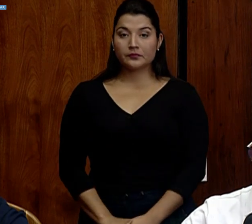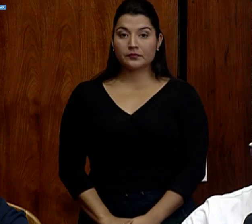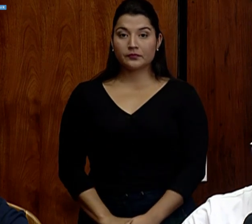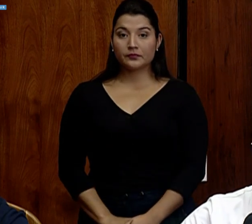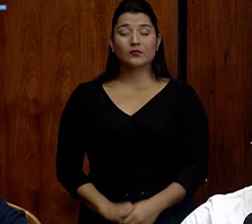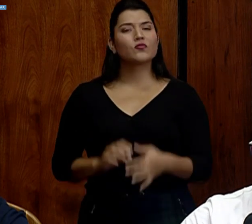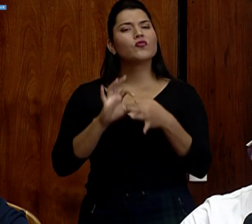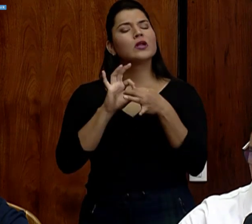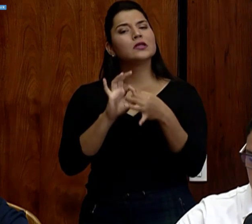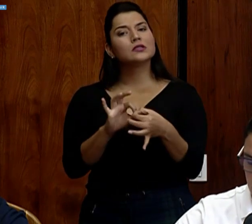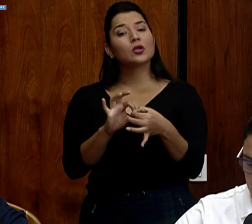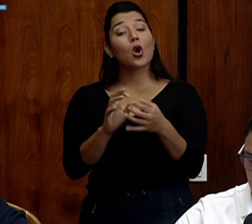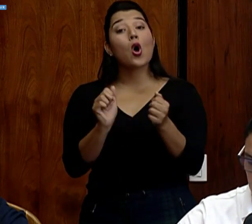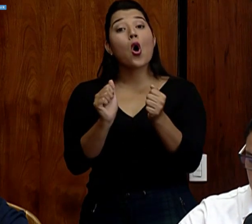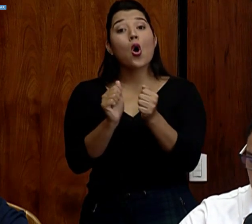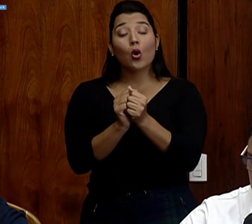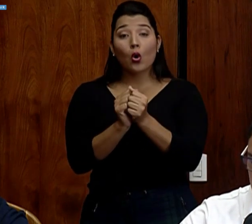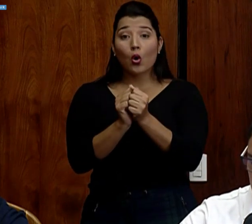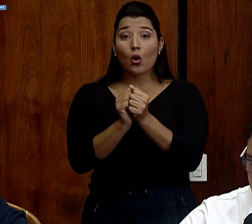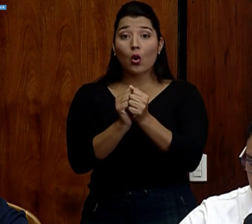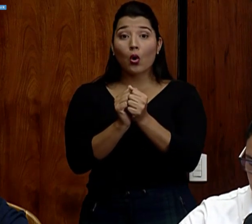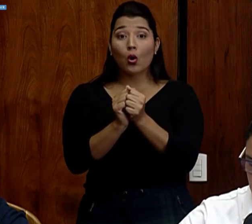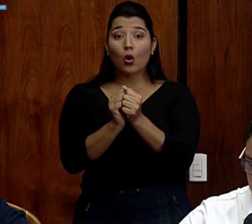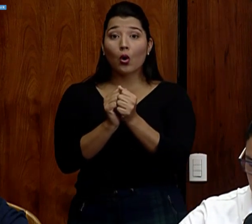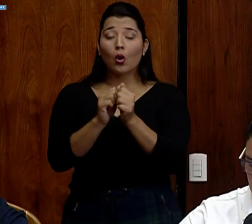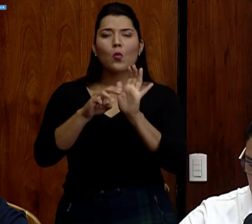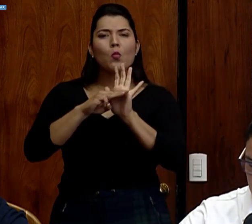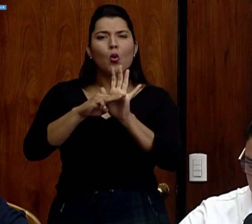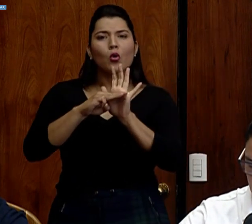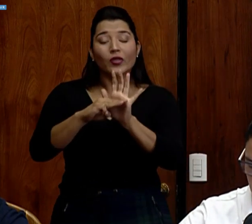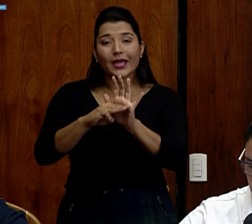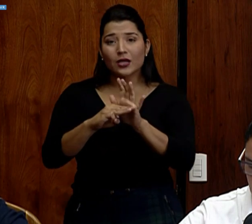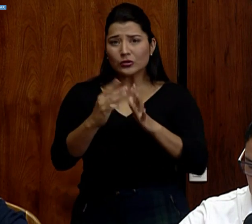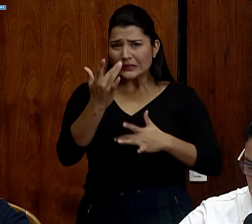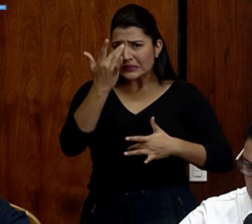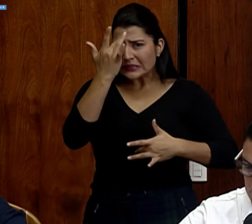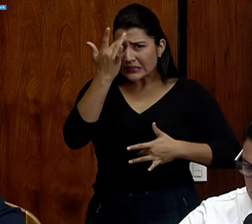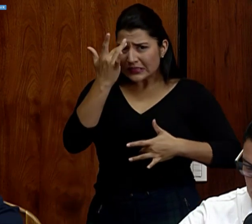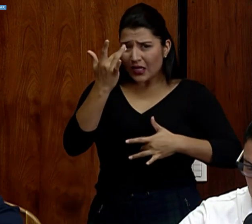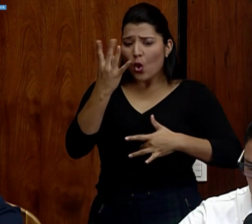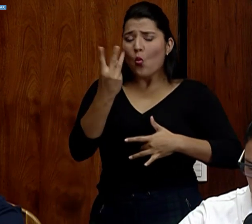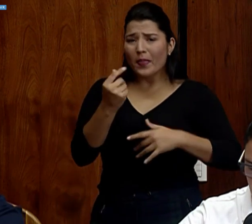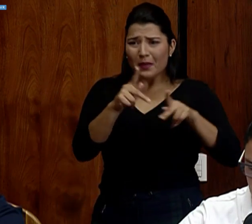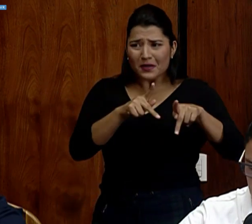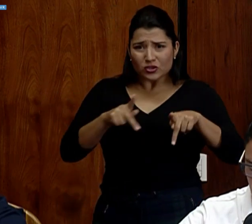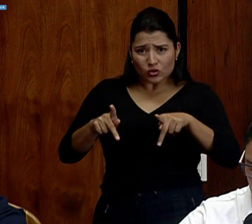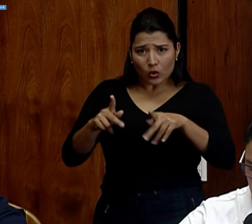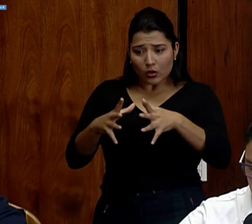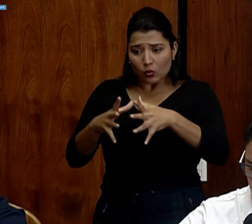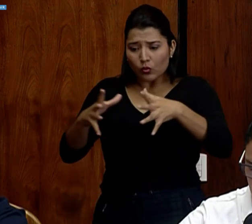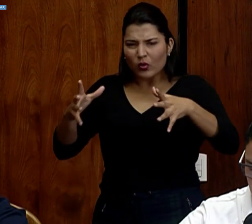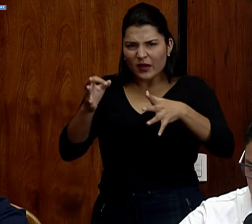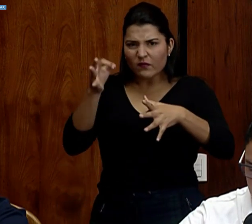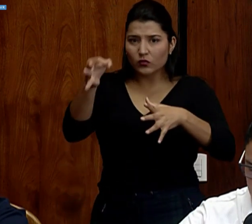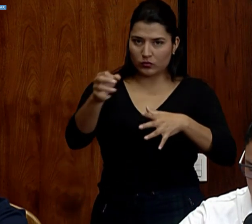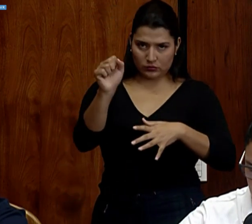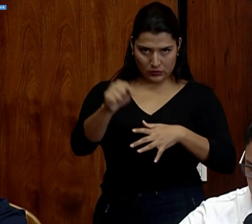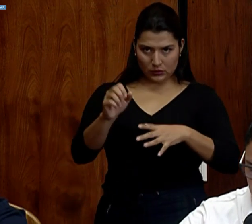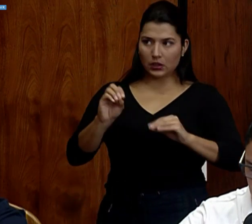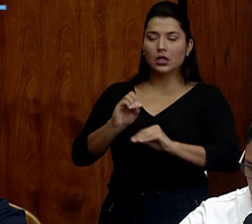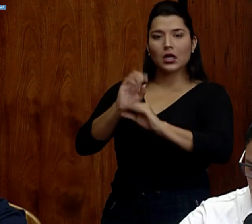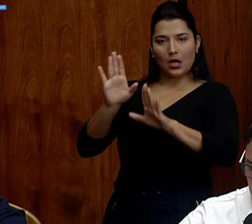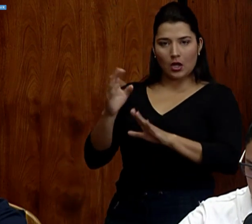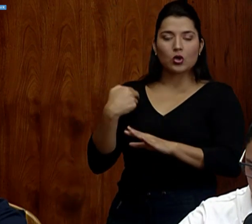sobre los modelos epidemiológicos y análisis de proyección de casos a futuro. Claro que sí, hemos venido trabajando con diferentes